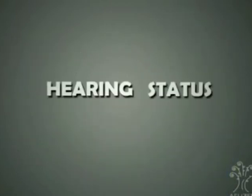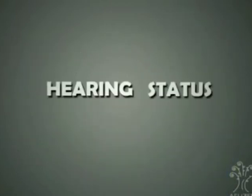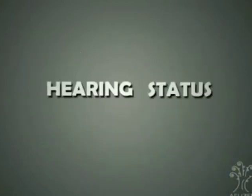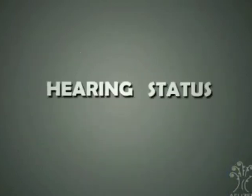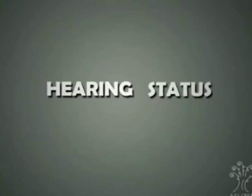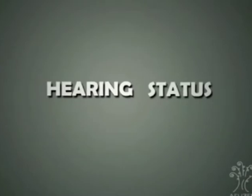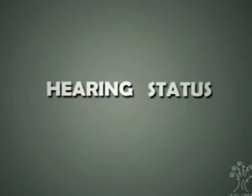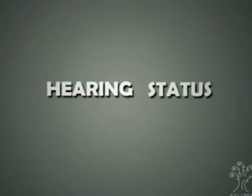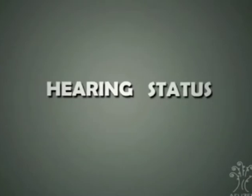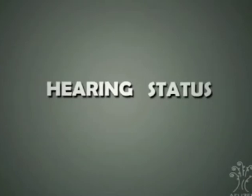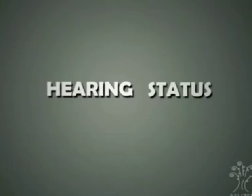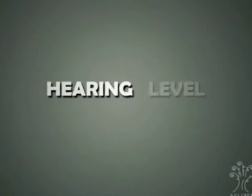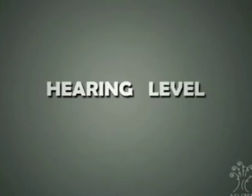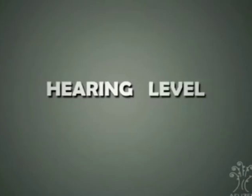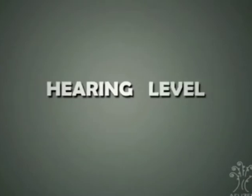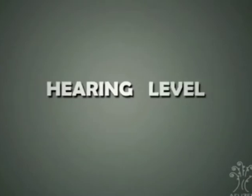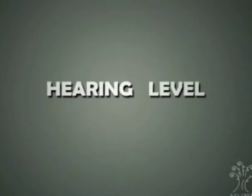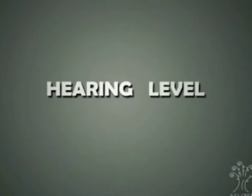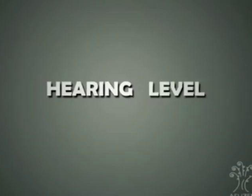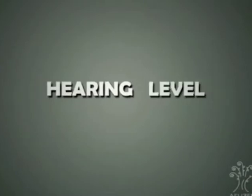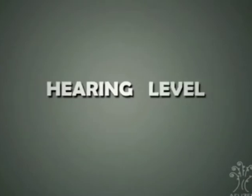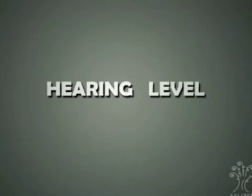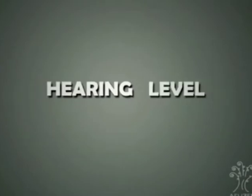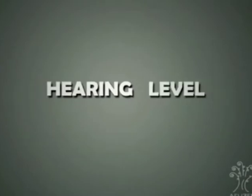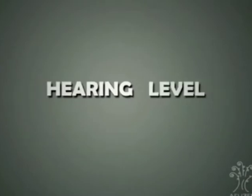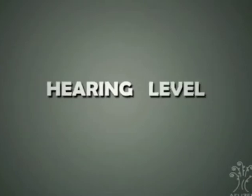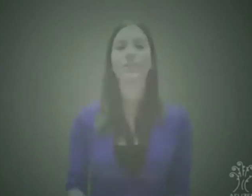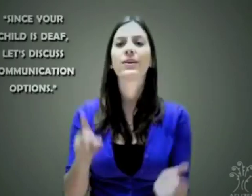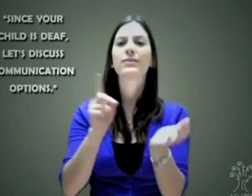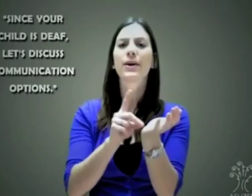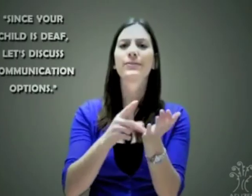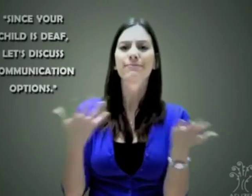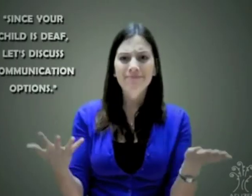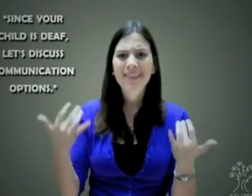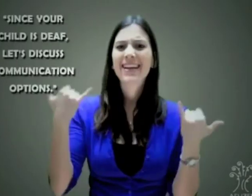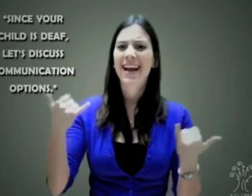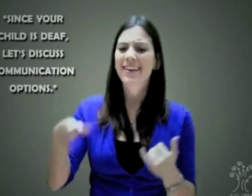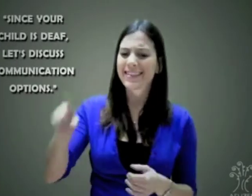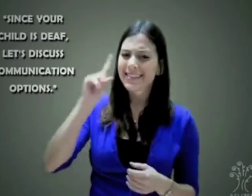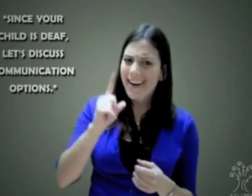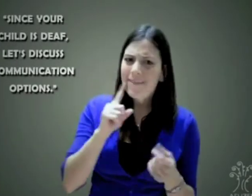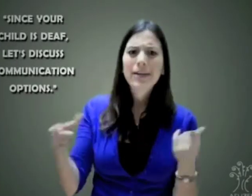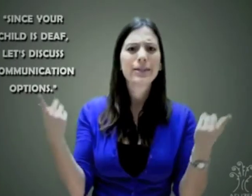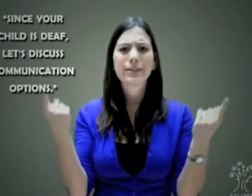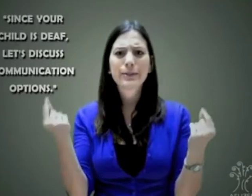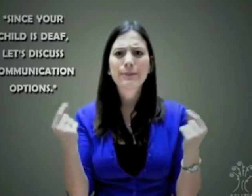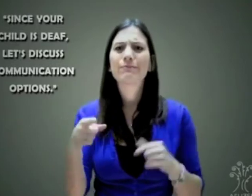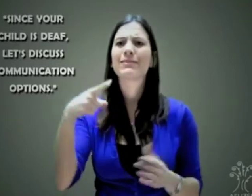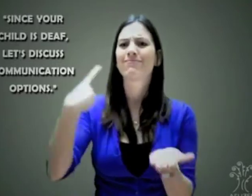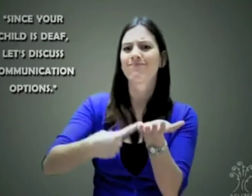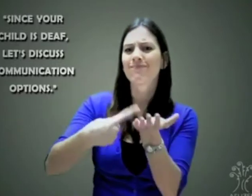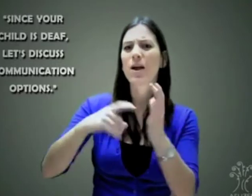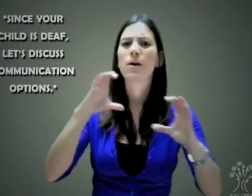evitar esta confusión? Bien, cuando el médico dice, su hijo es sordo, necesitamos hablar acerca de las opciones de comunicación.